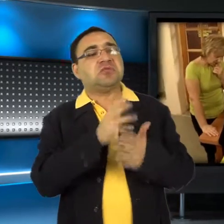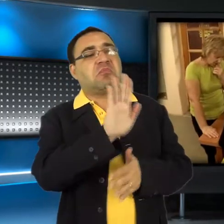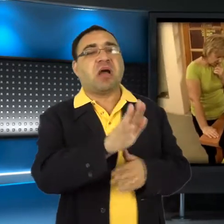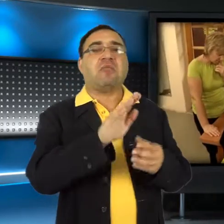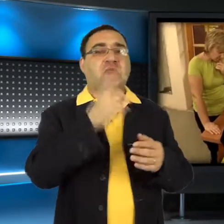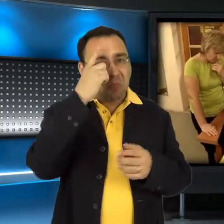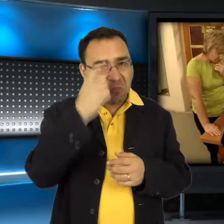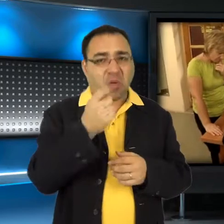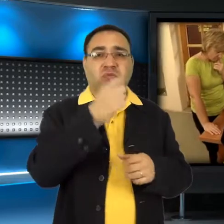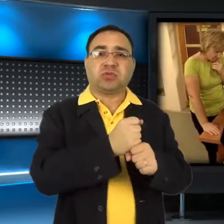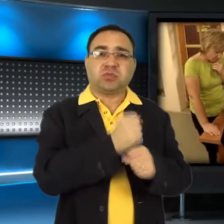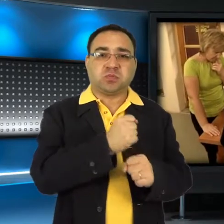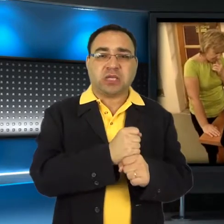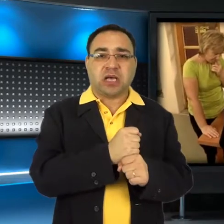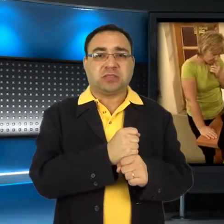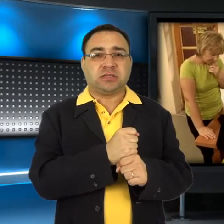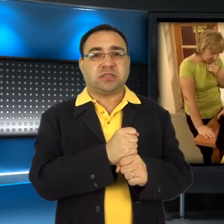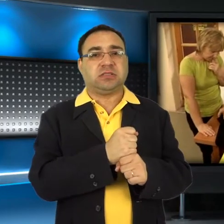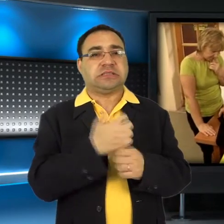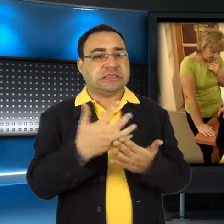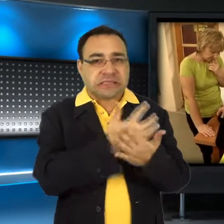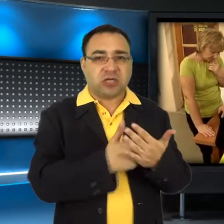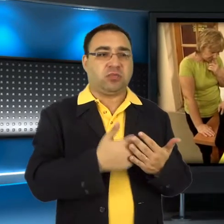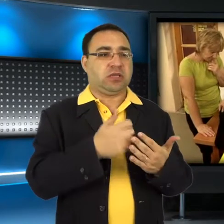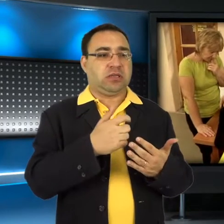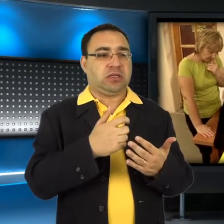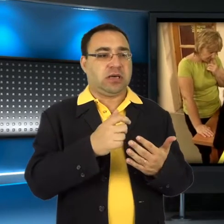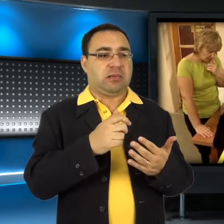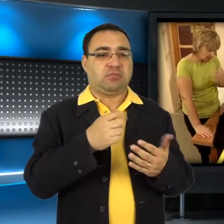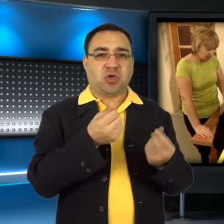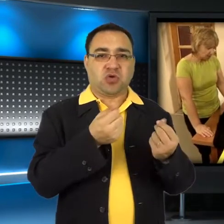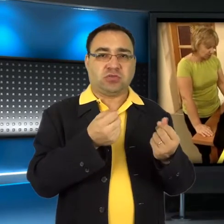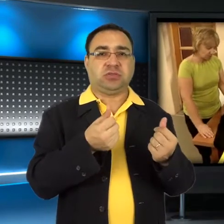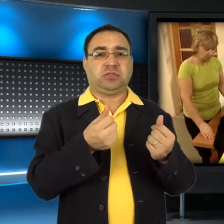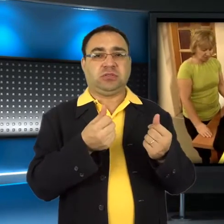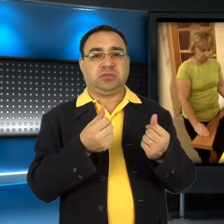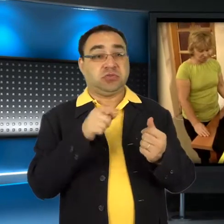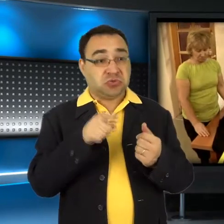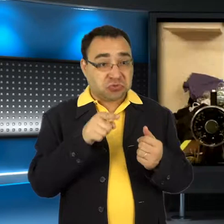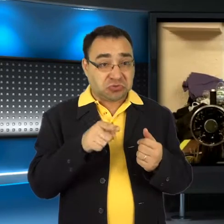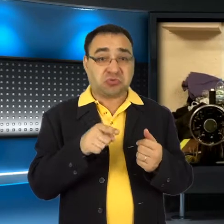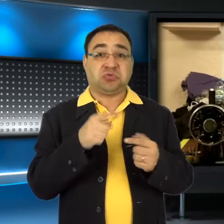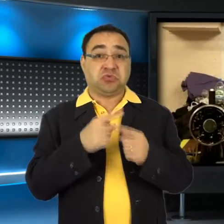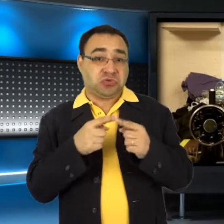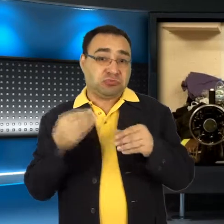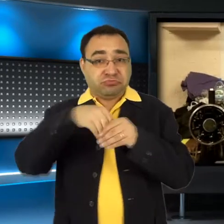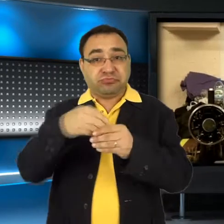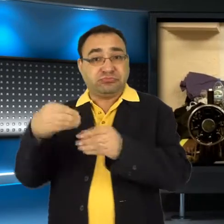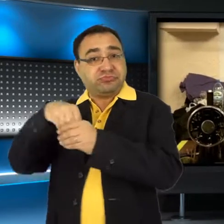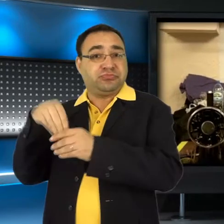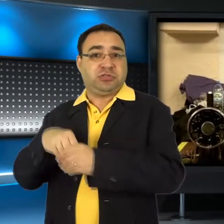jeśli któraś będzie miała jakiś pomysł na pracę, na zarobienie na siebie i ewentualnie jeśli ktoś